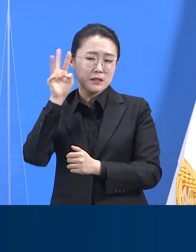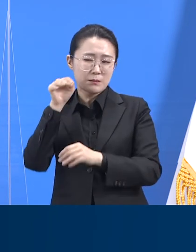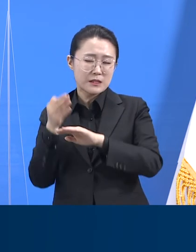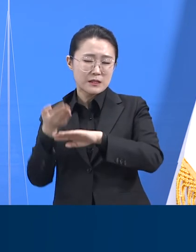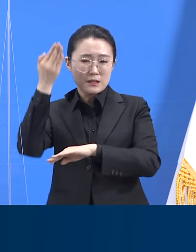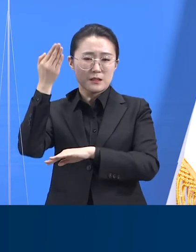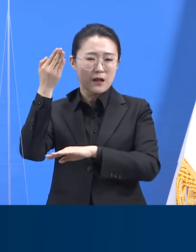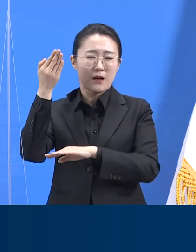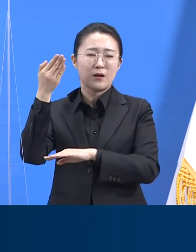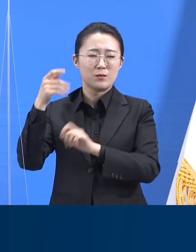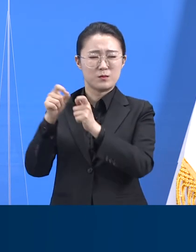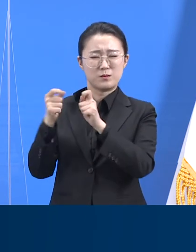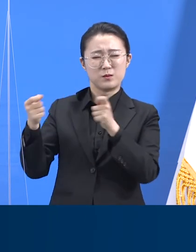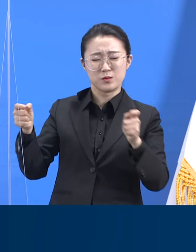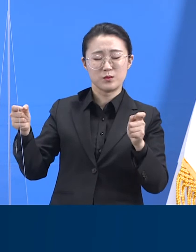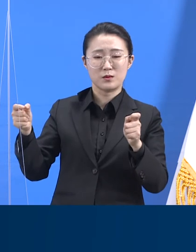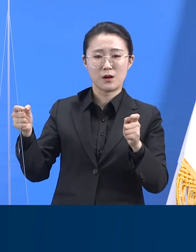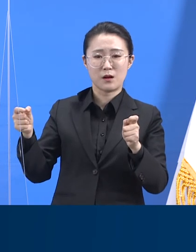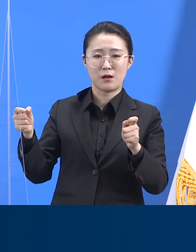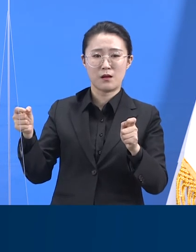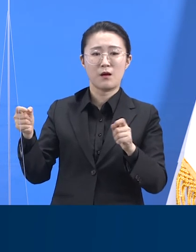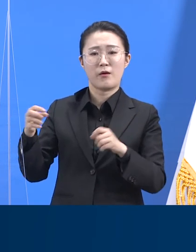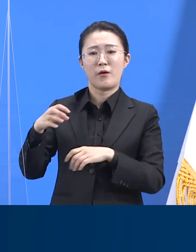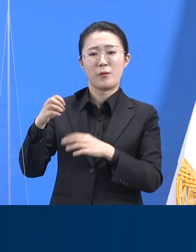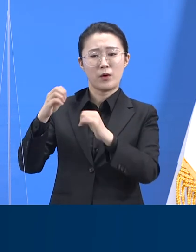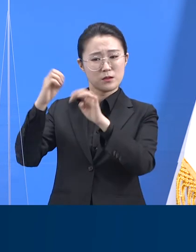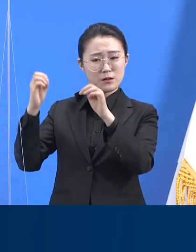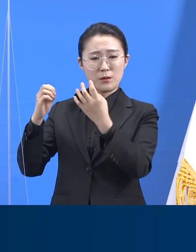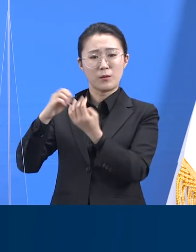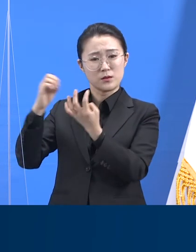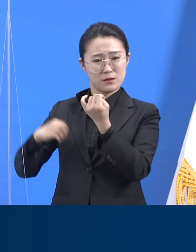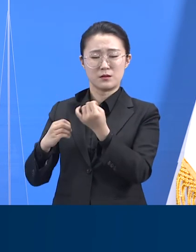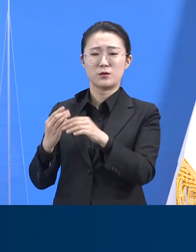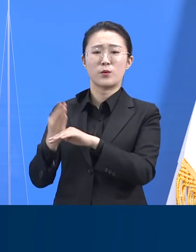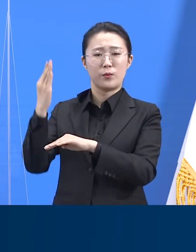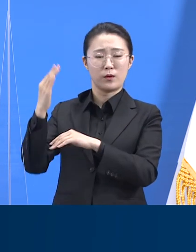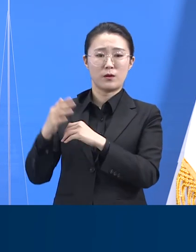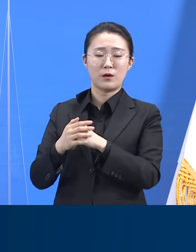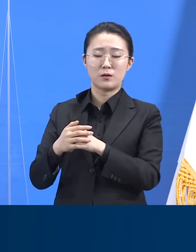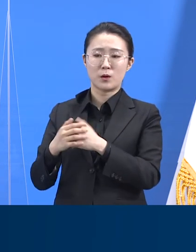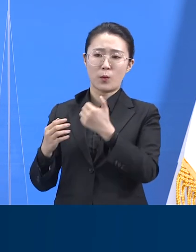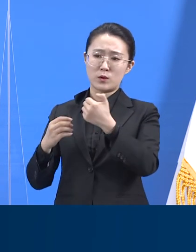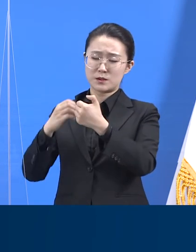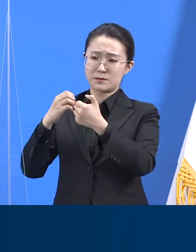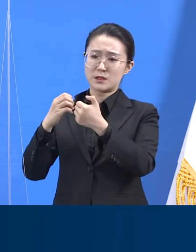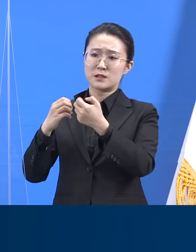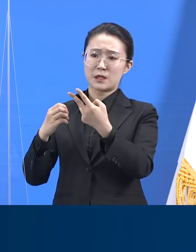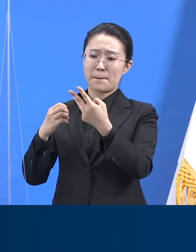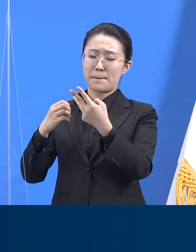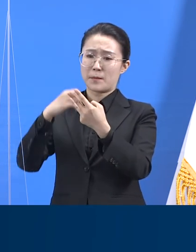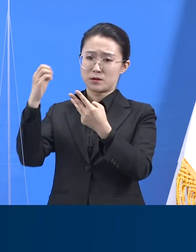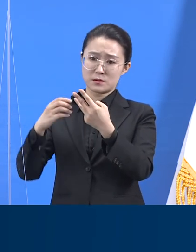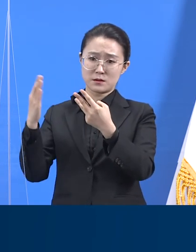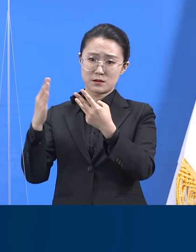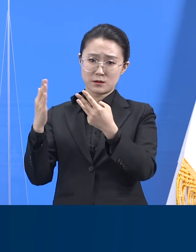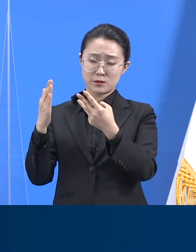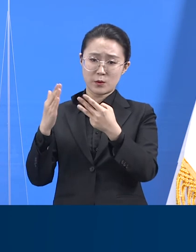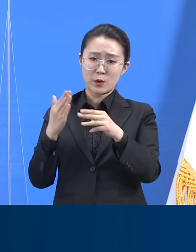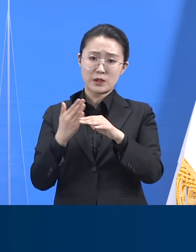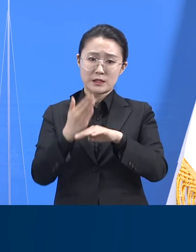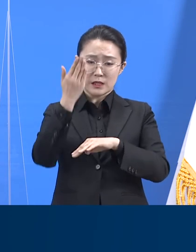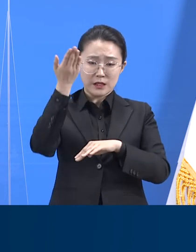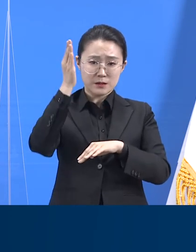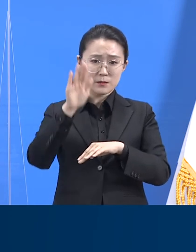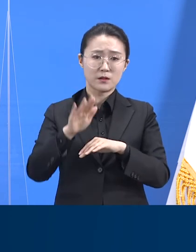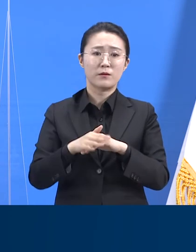높았습니다. 전체 평균은 54.3%였으나 경로 미상 분류 그룹은 그보다 약